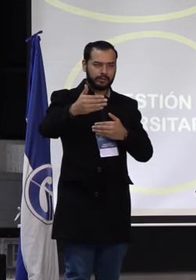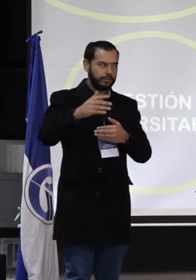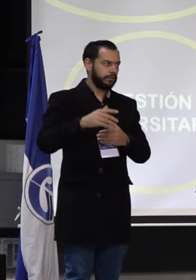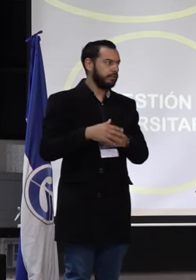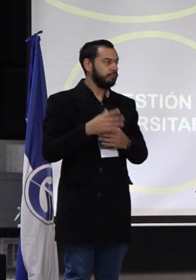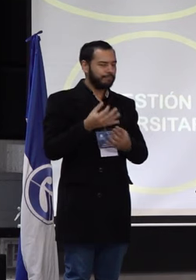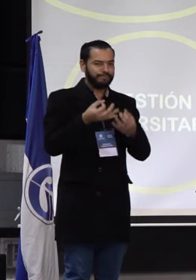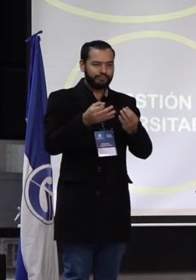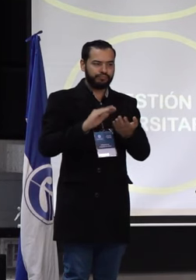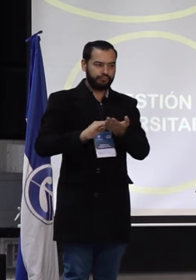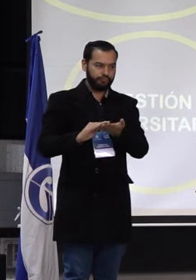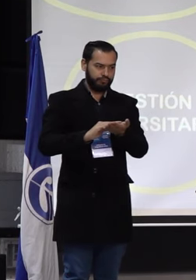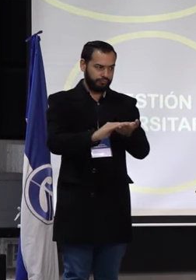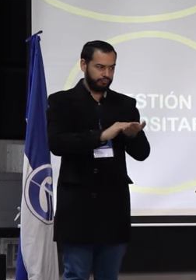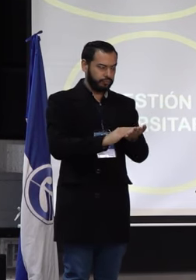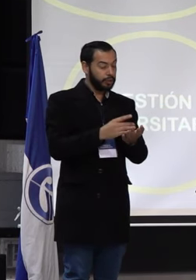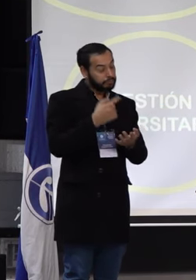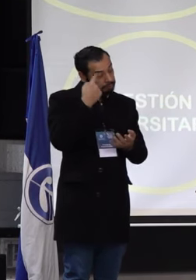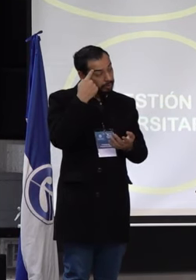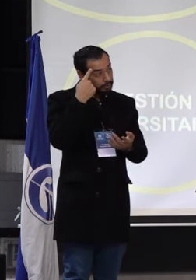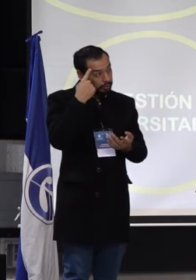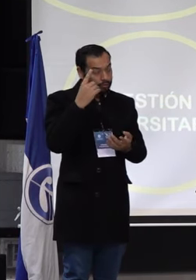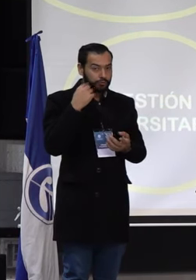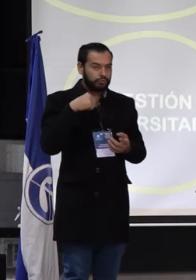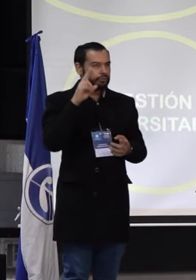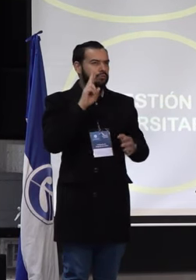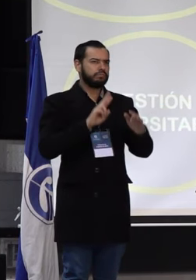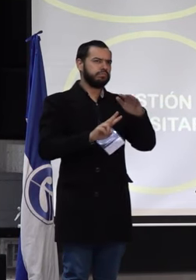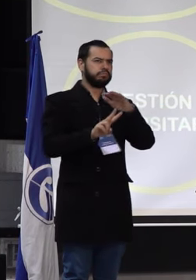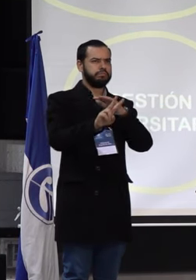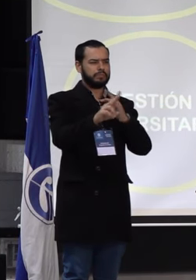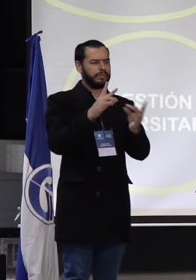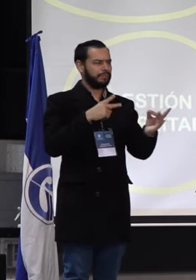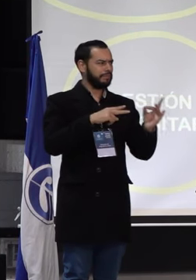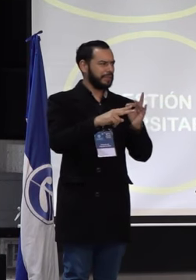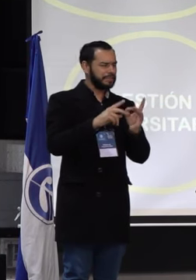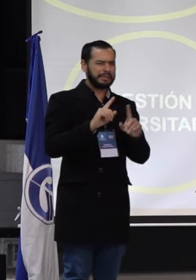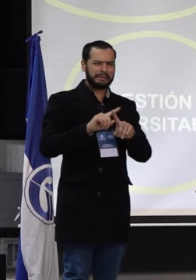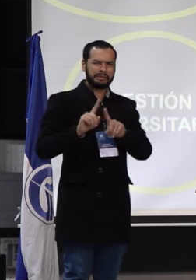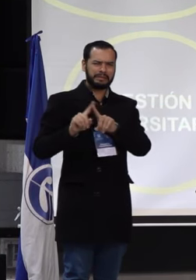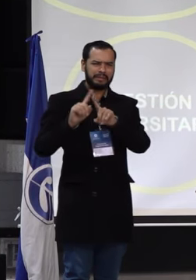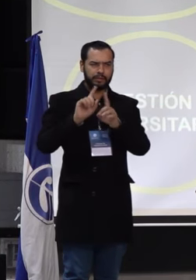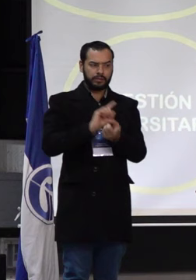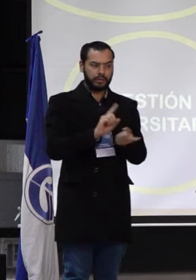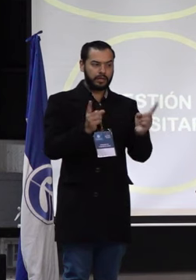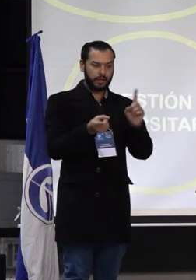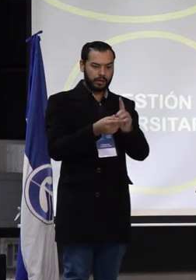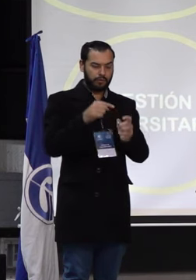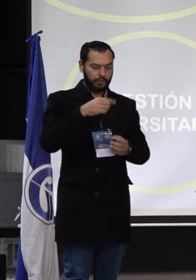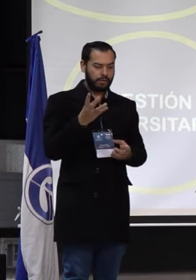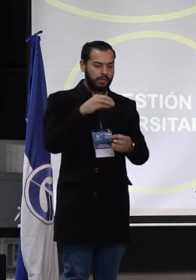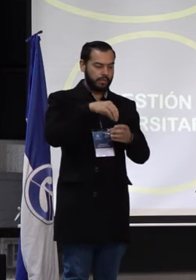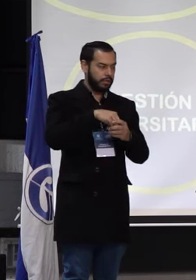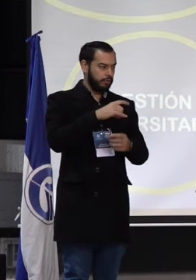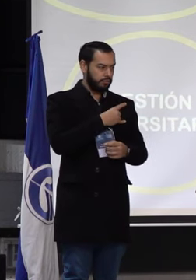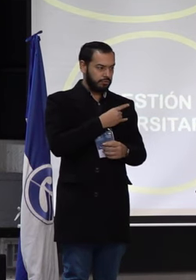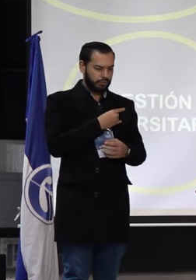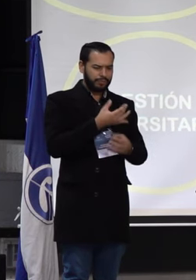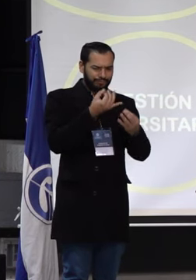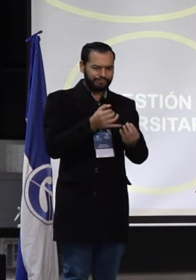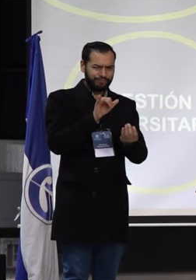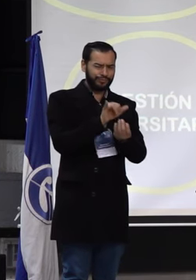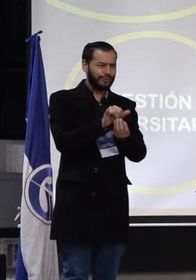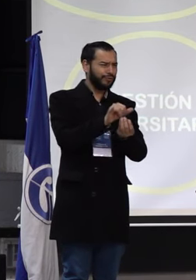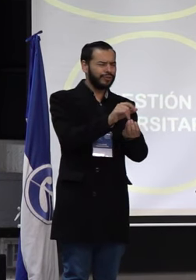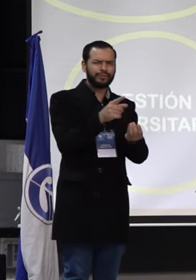que si bien en su momento logramos vislumbrar una perspectiva de cambio en la universidad, hoy en lo concreto es muy difícil poder